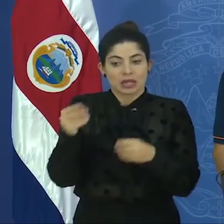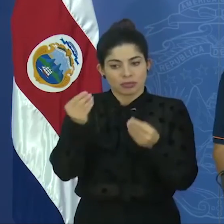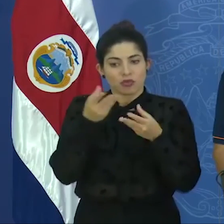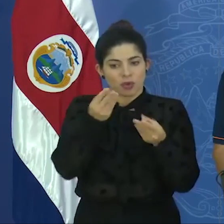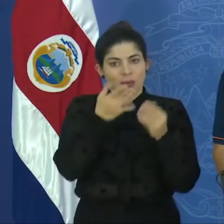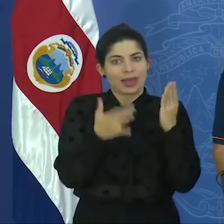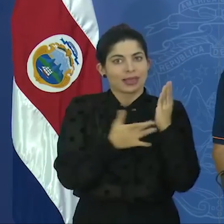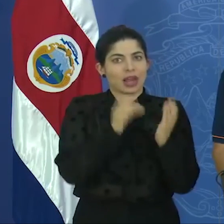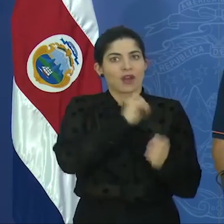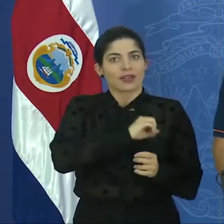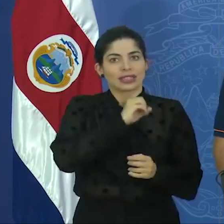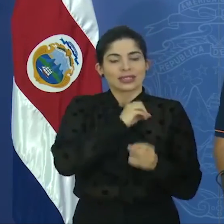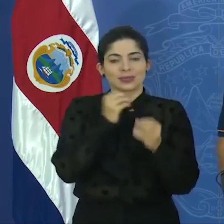información técnico-científica. Muchísimas gracias. Gracias.